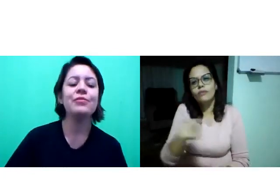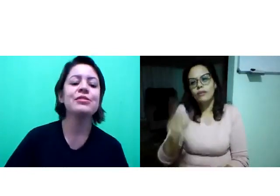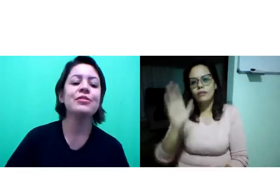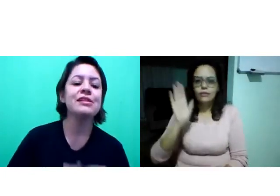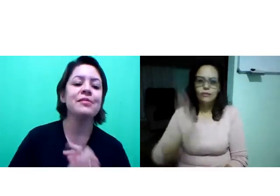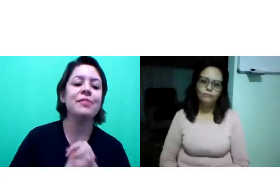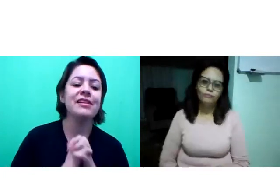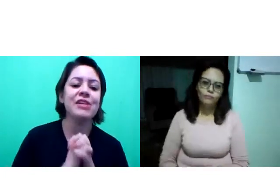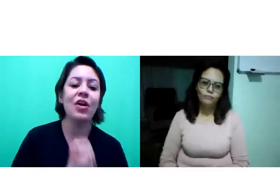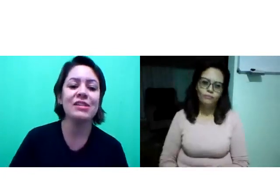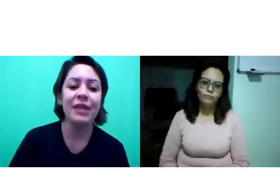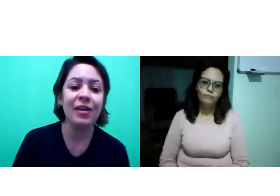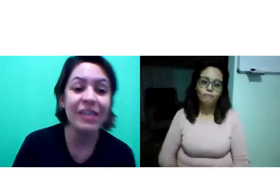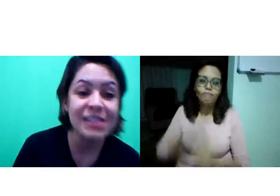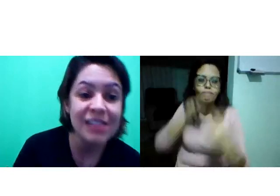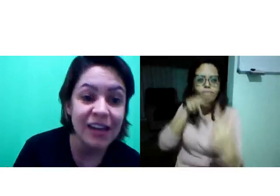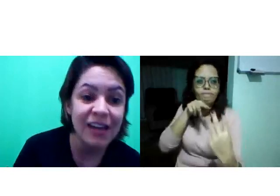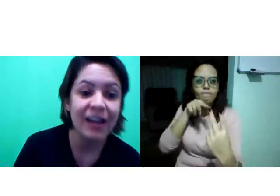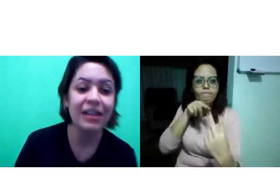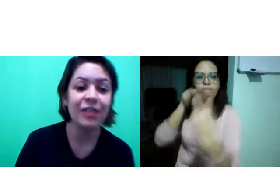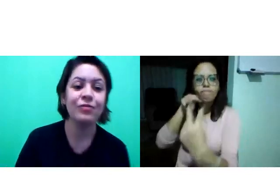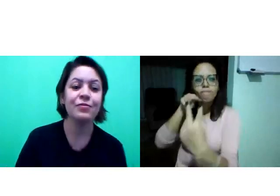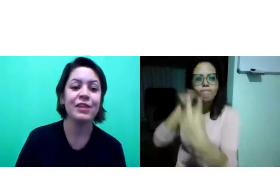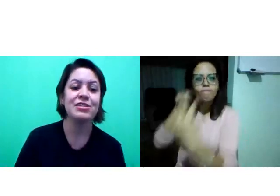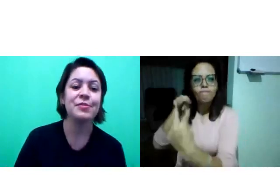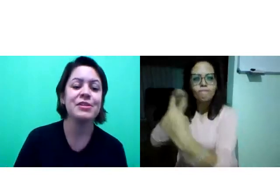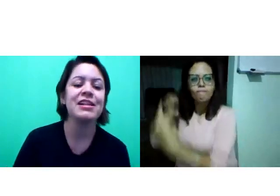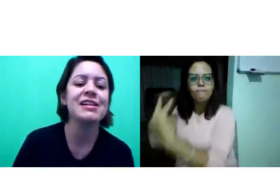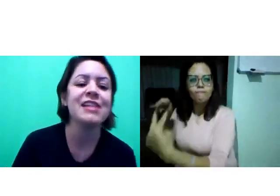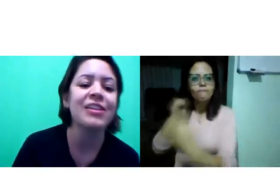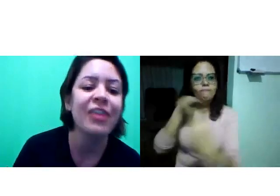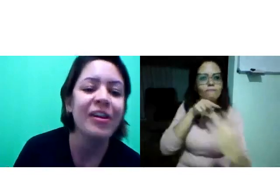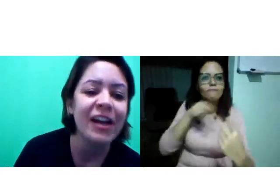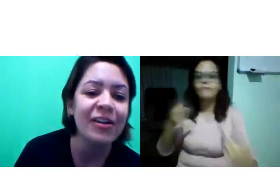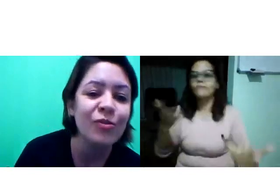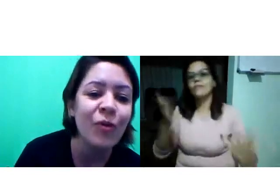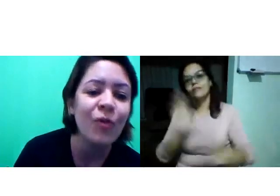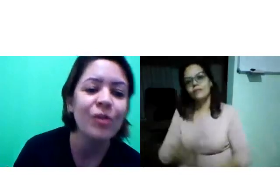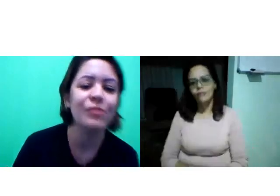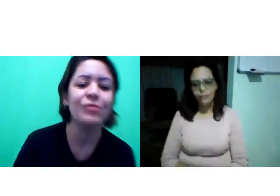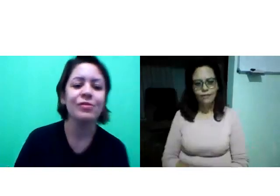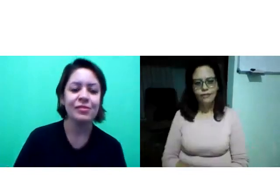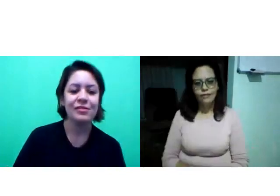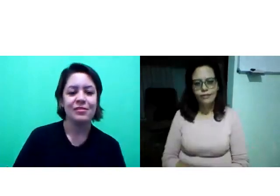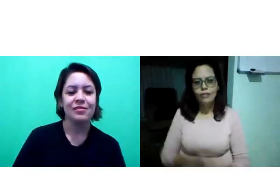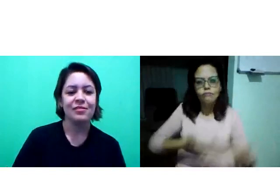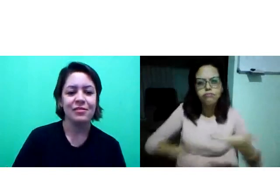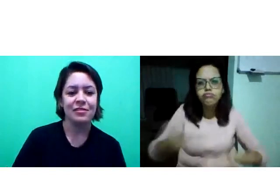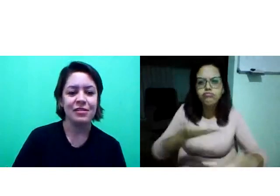Eu estou, assim, bem ansiosa para conhecer a cada um. Para que a possa ter essa troca. olhar no olho.